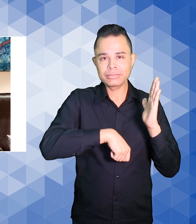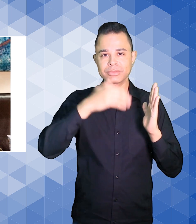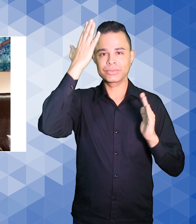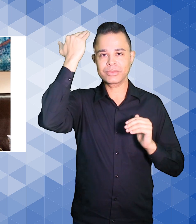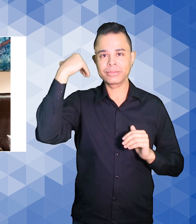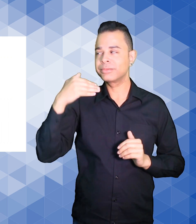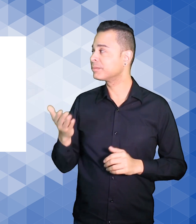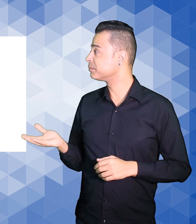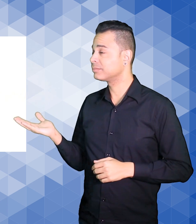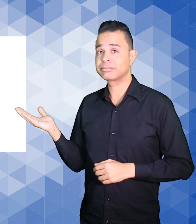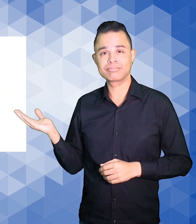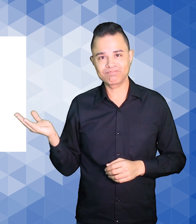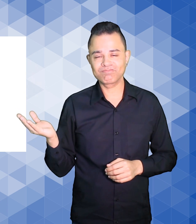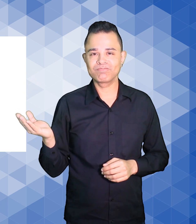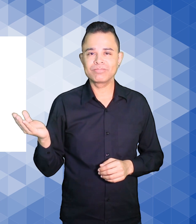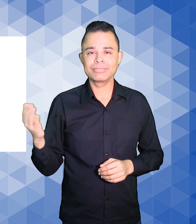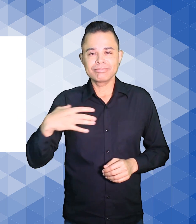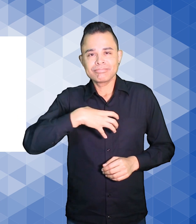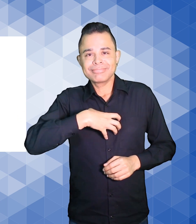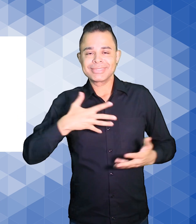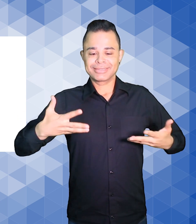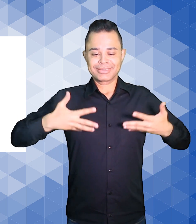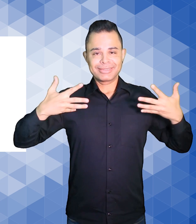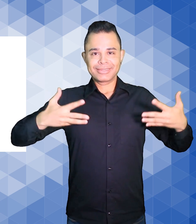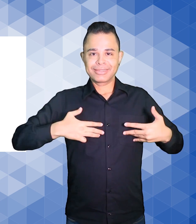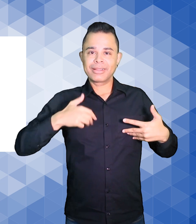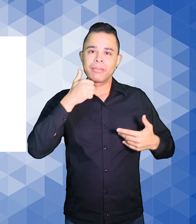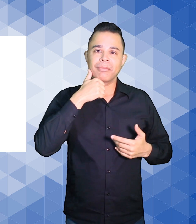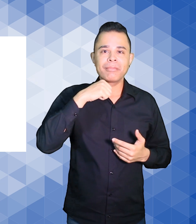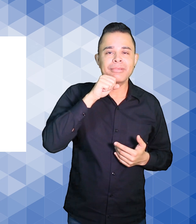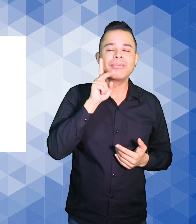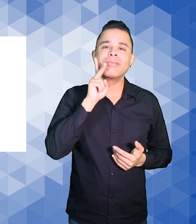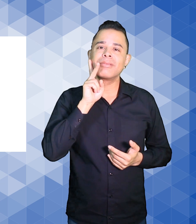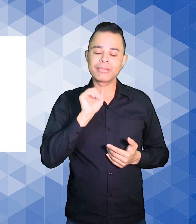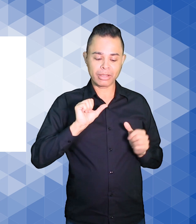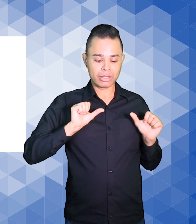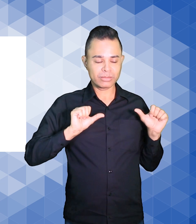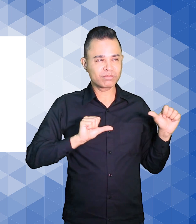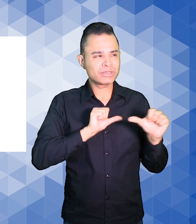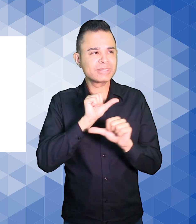revela o clima de alegria dos pais, transformando-se na incerteza e no medo.